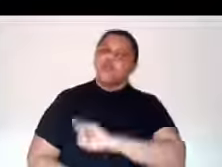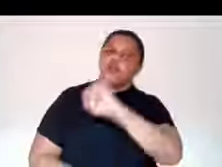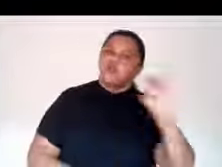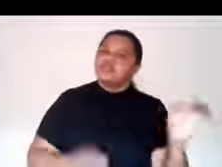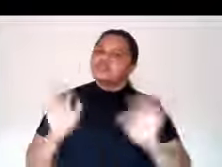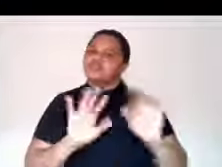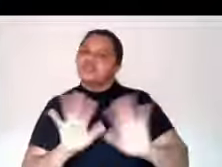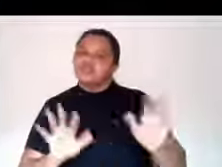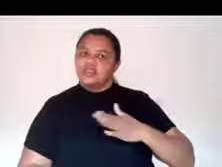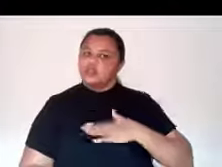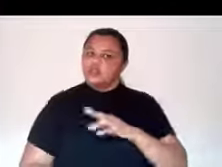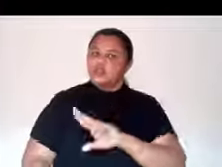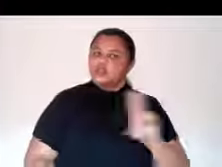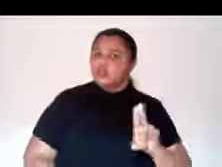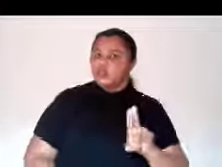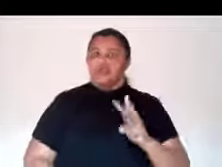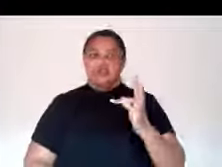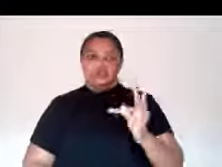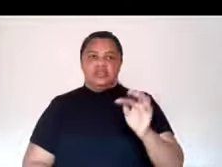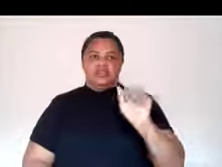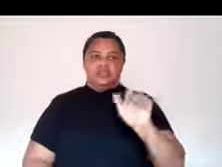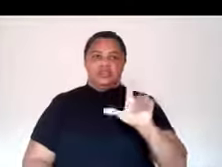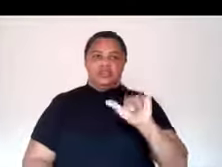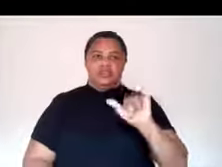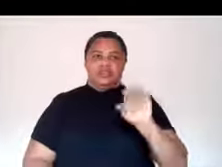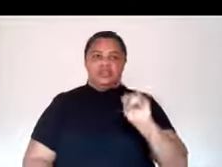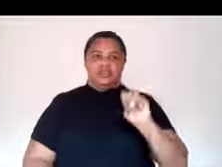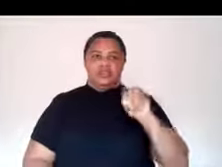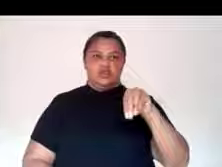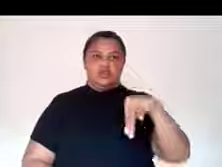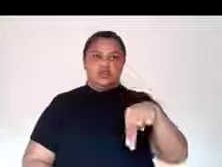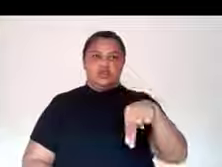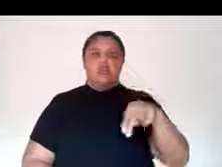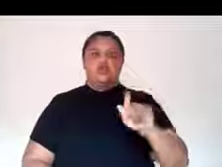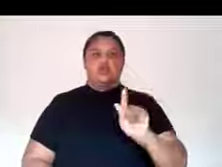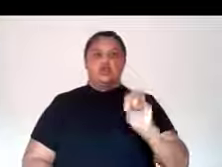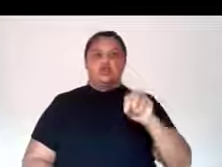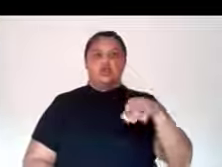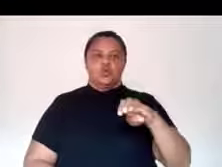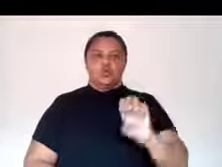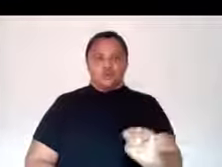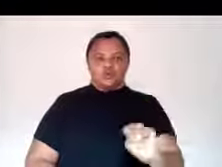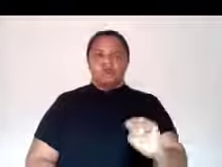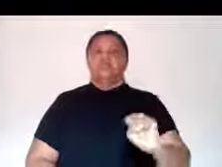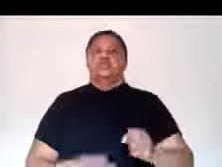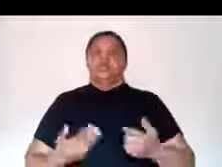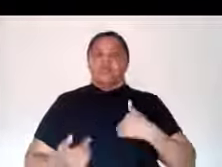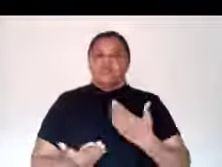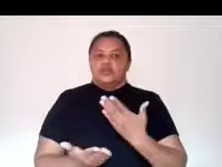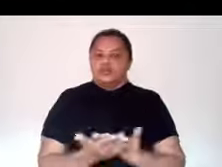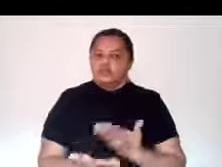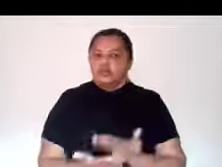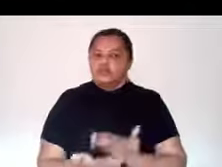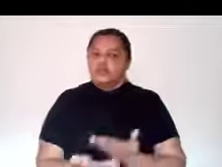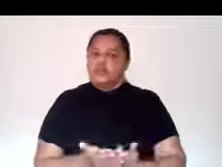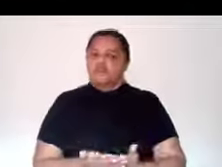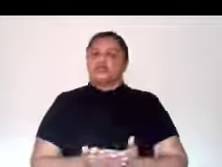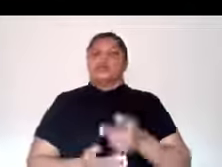Fala galera, sou o Dalmo Inácio Gomes, técnico em mecânica e graduando em engenharia mecânica pelo IFMA Monte Castelo.